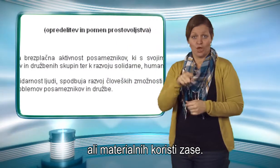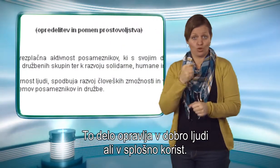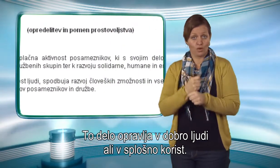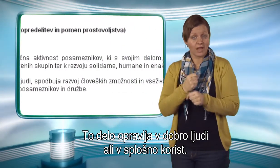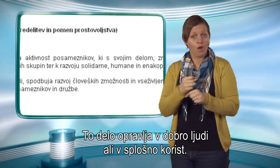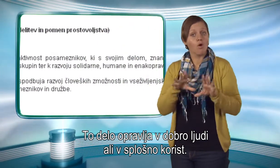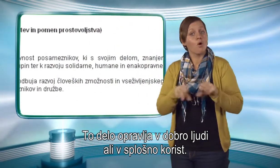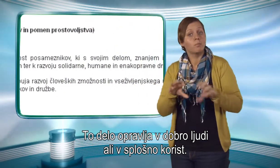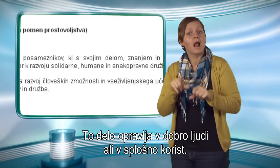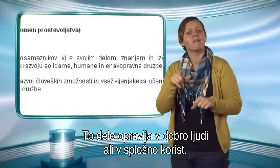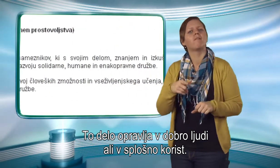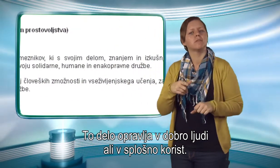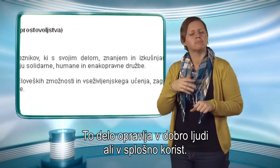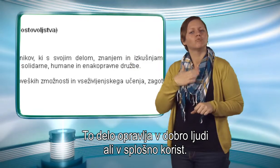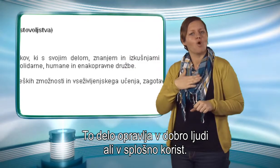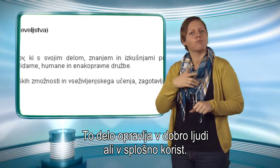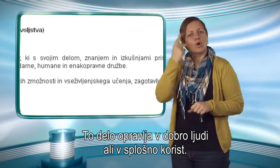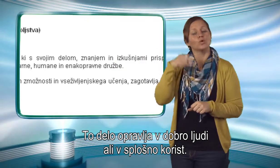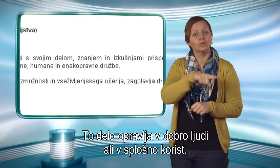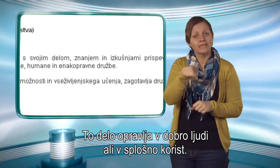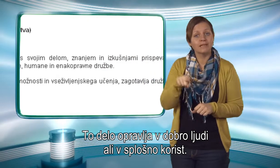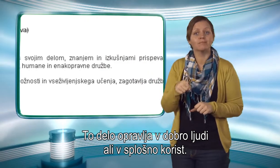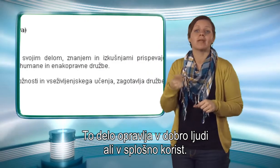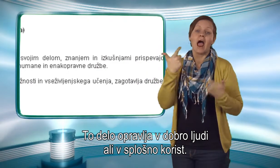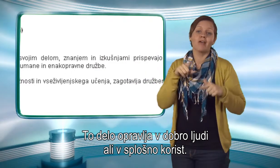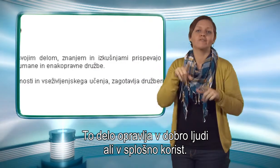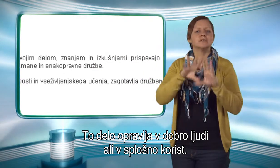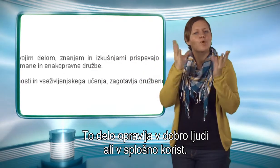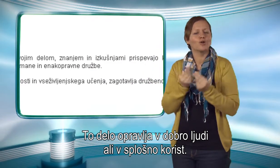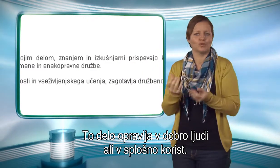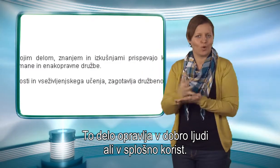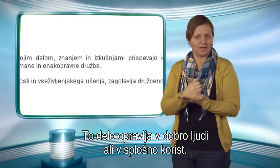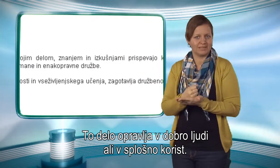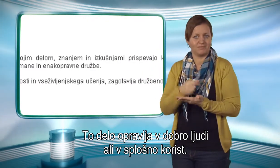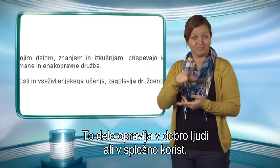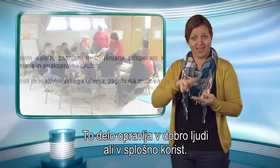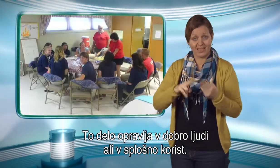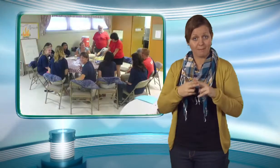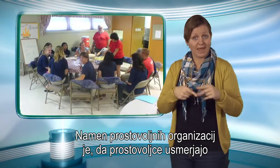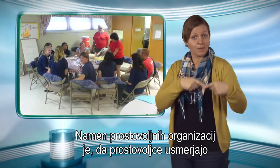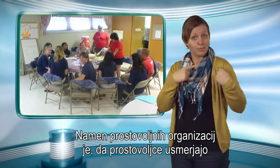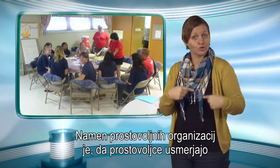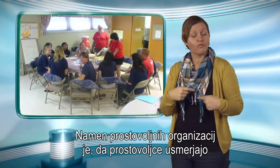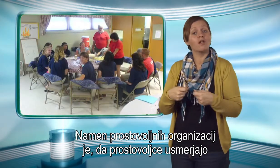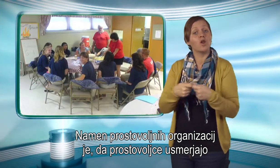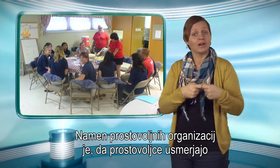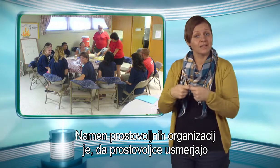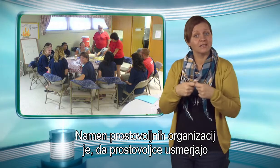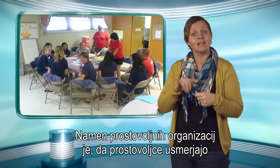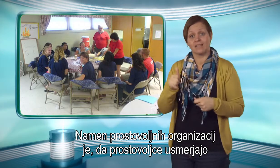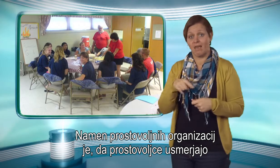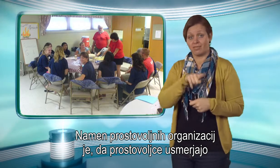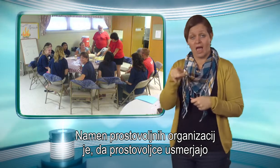To delo opravlja v dobro ljudi ali v splošno korist. Namen prostovoljnih